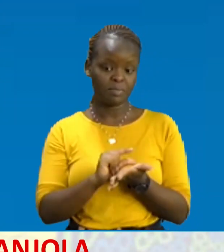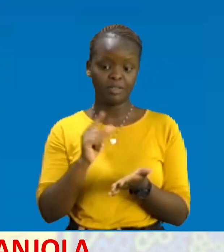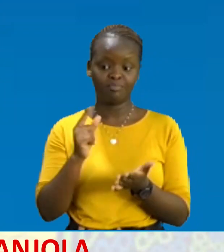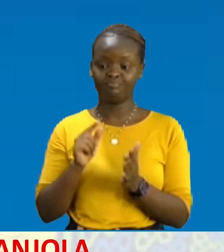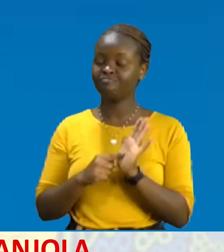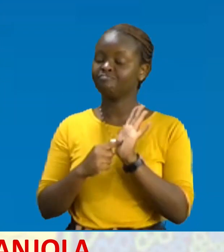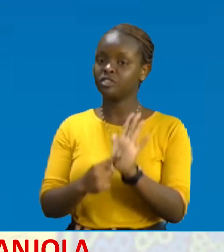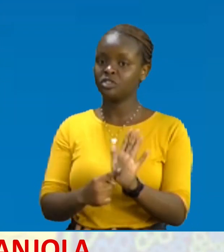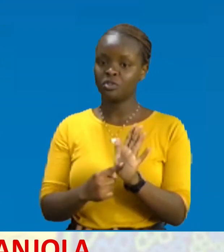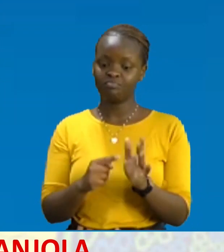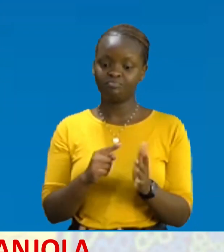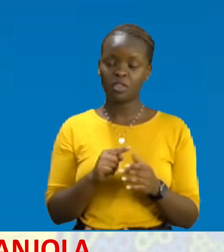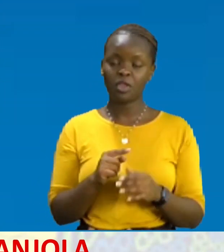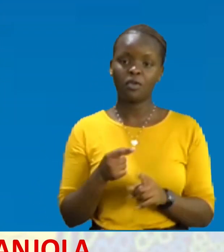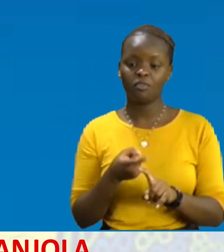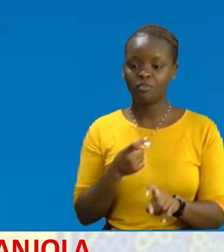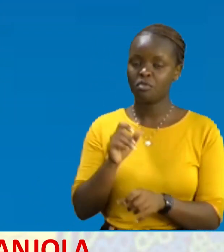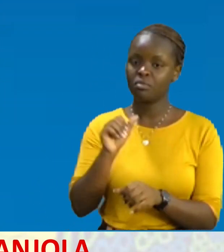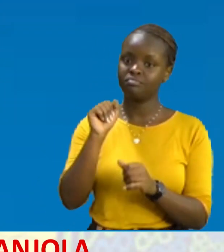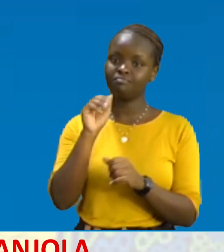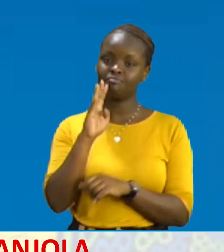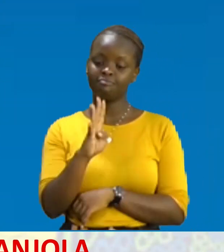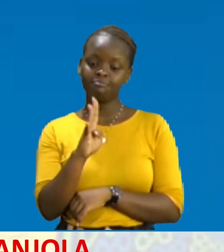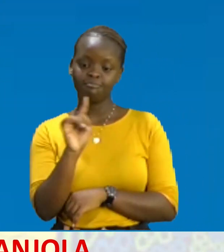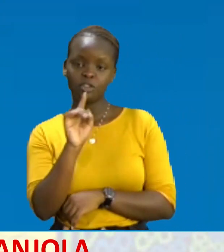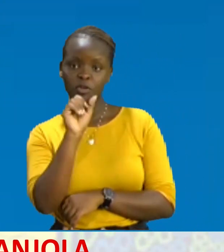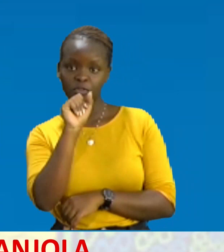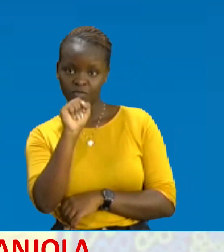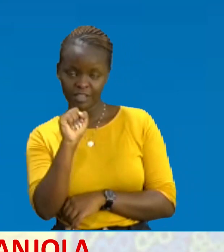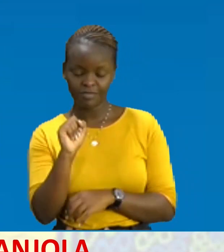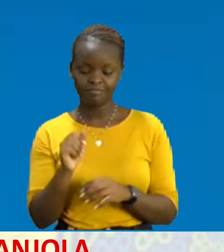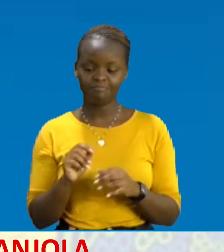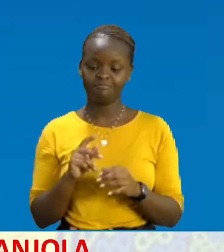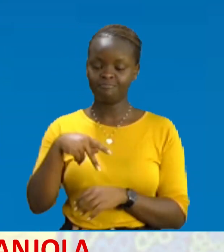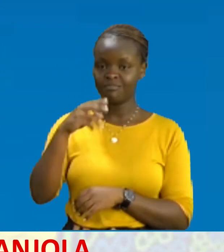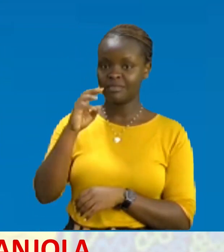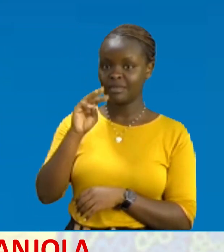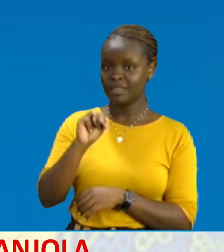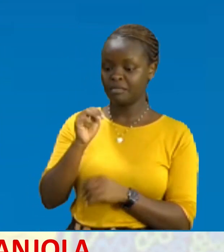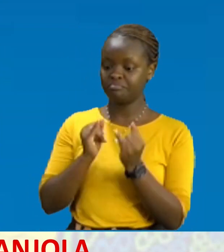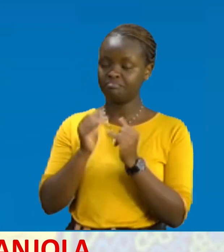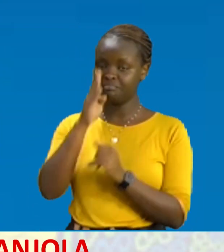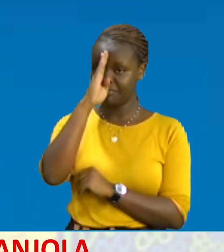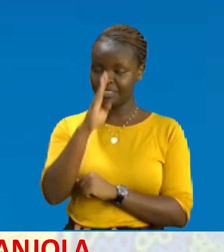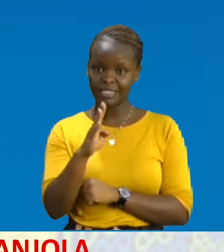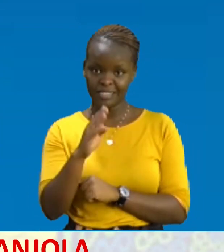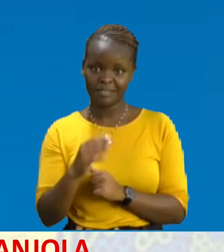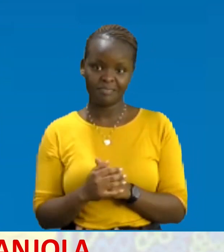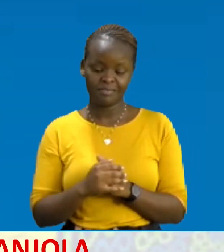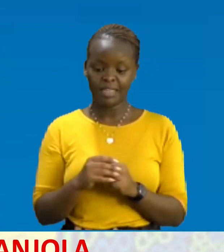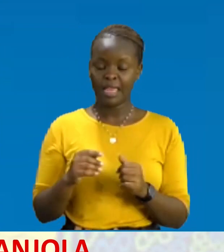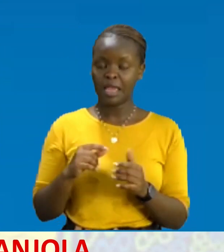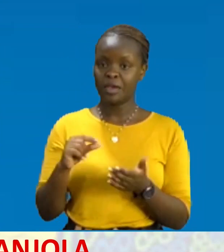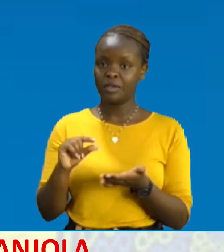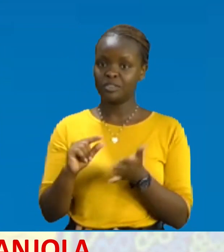saa kumi, hadi saa kumi na mbili jioni Kutani pata hapa ni kuletea na kupepe rushe Kipindi ni tamu, tena nzuri zaidi Kipindi ya